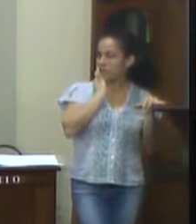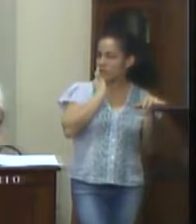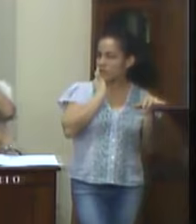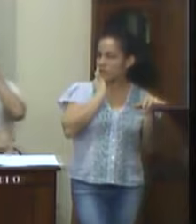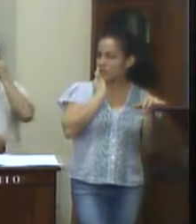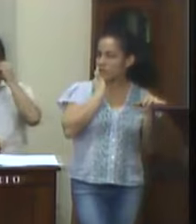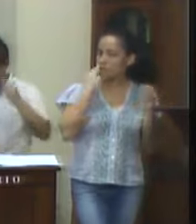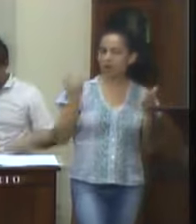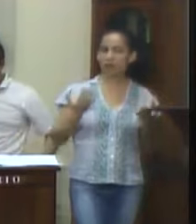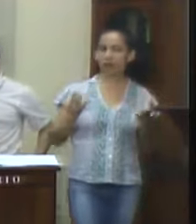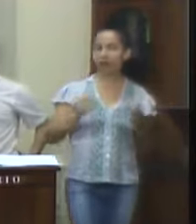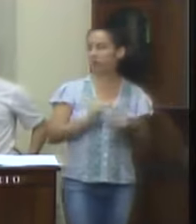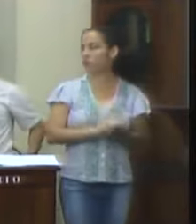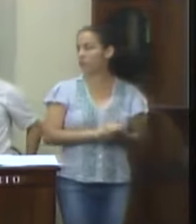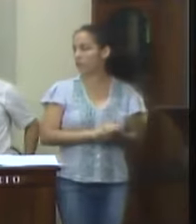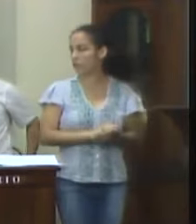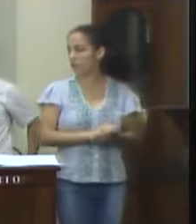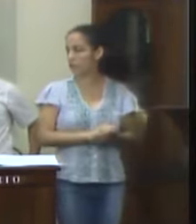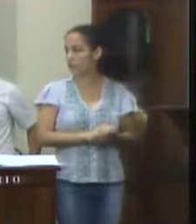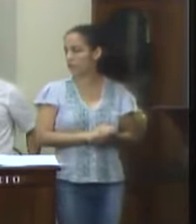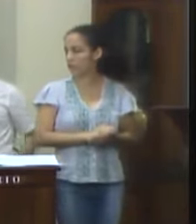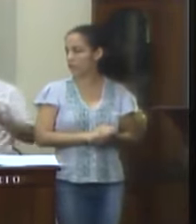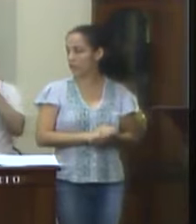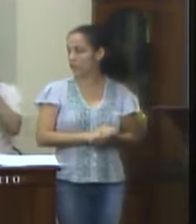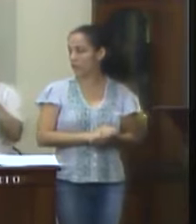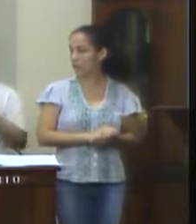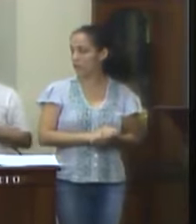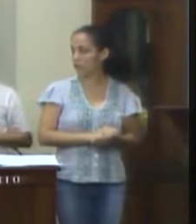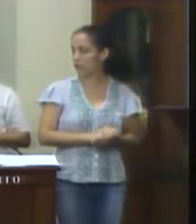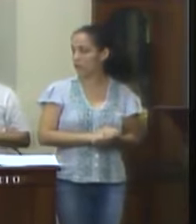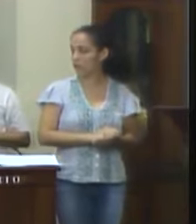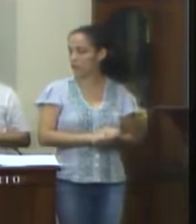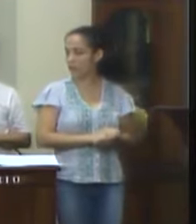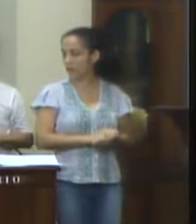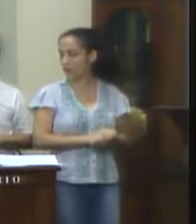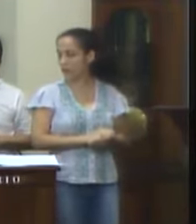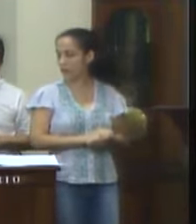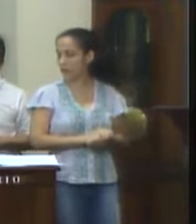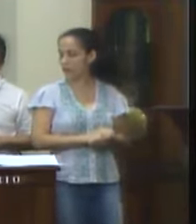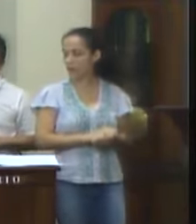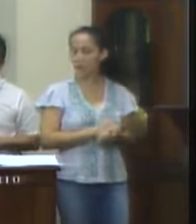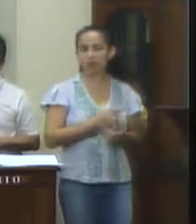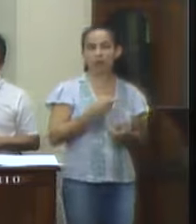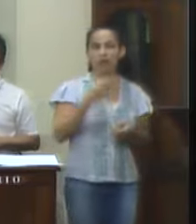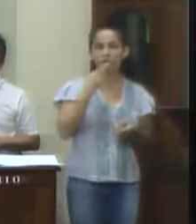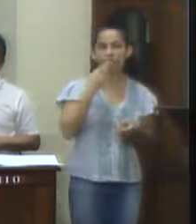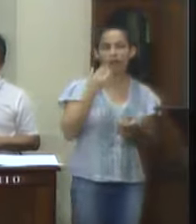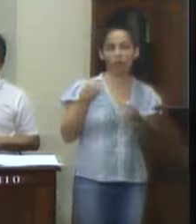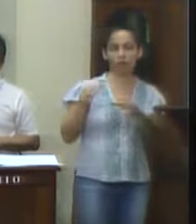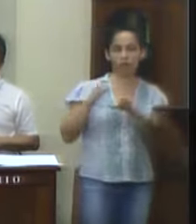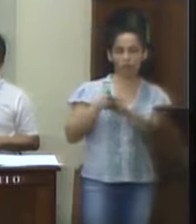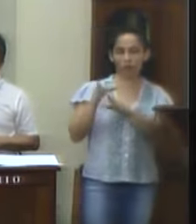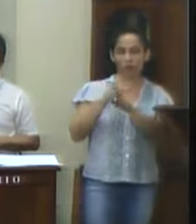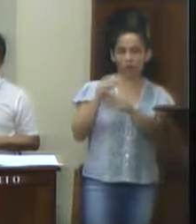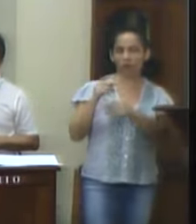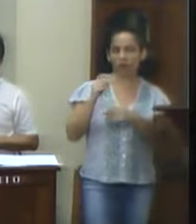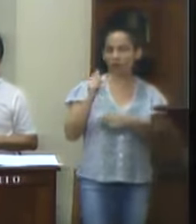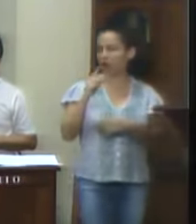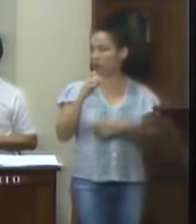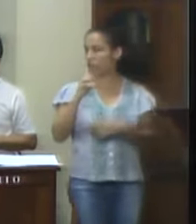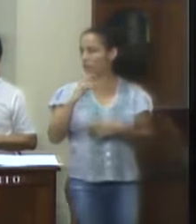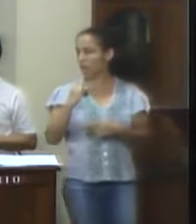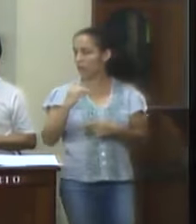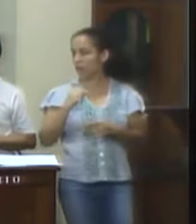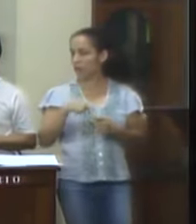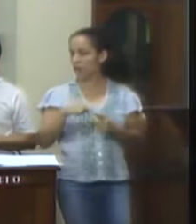Então, estou sendo orientado aqui pelo nosso assessor Adélio. nós temos que